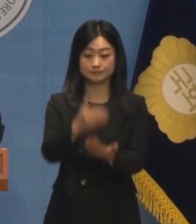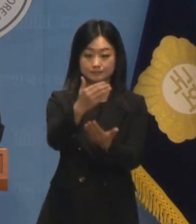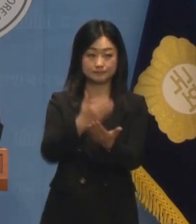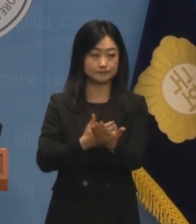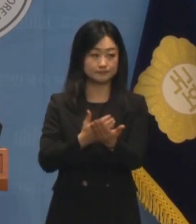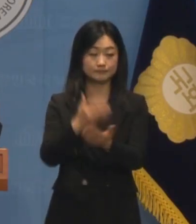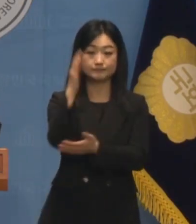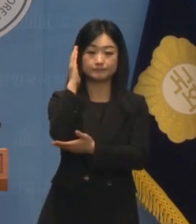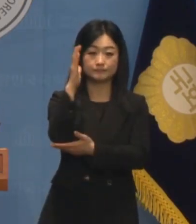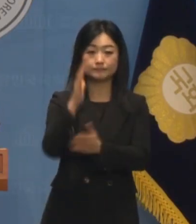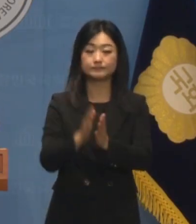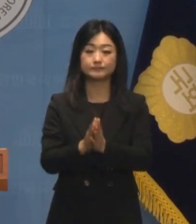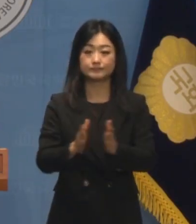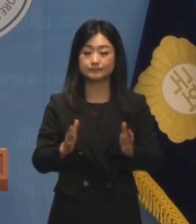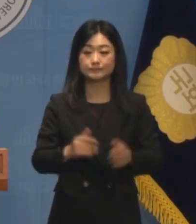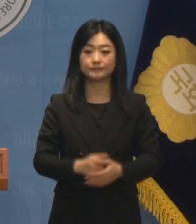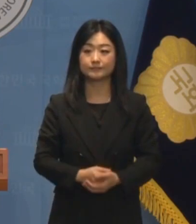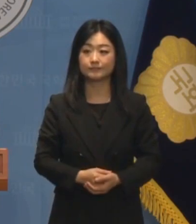하겠습니다.